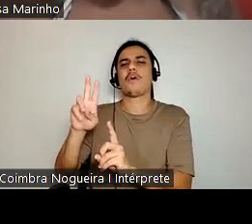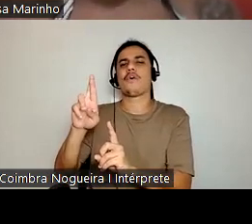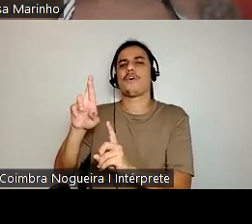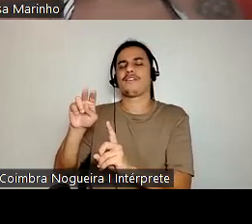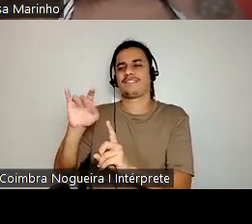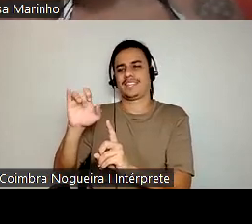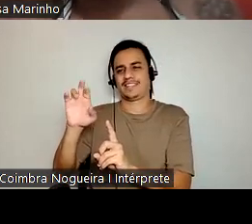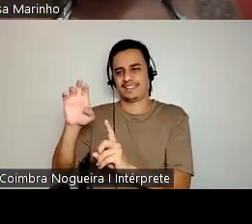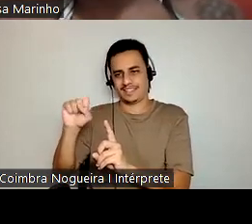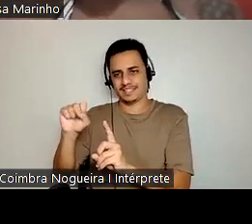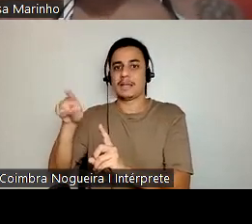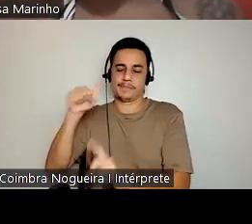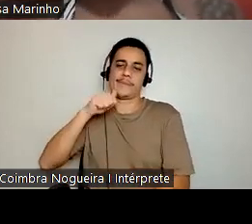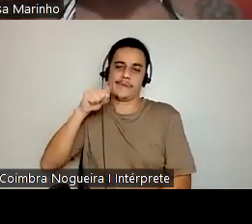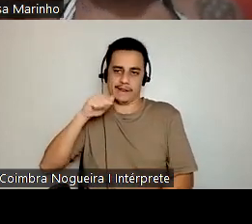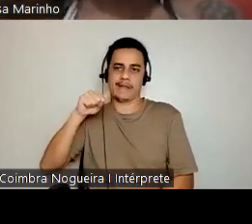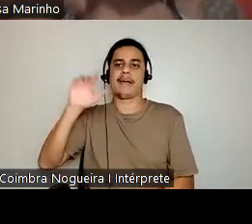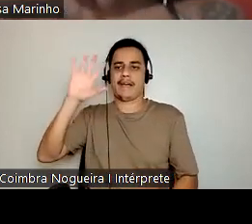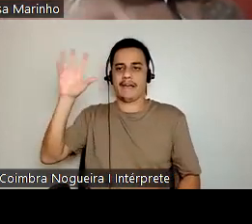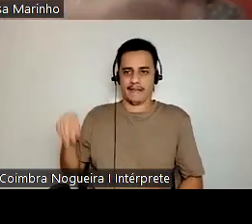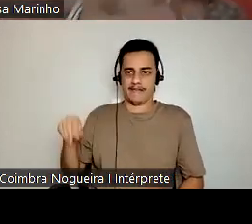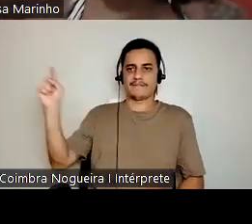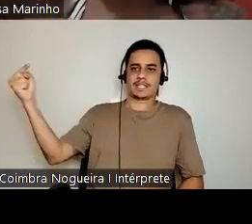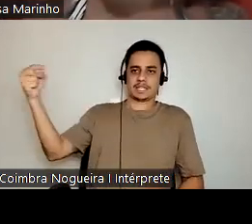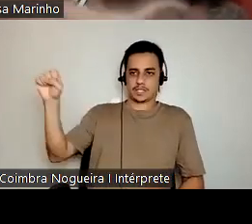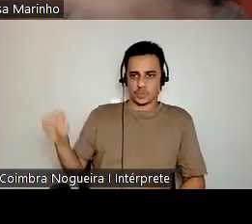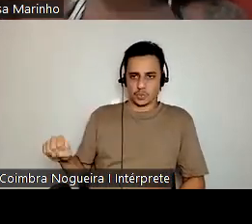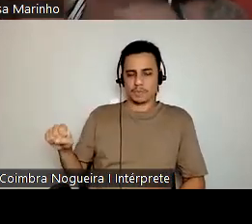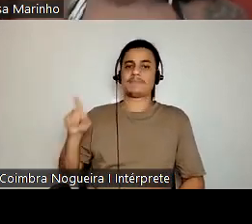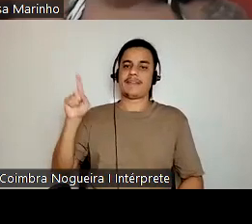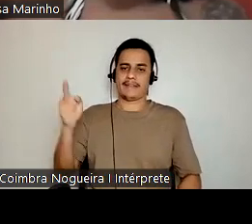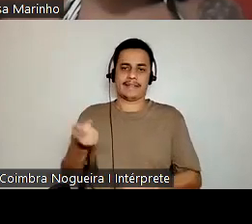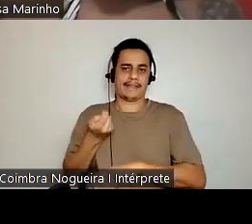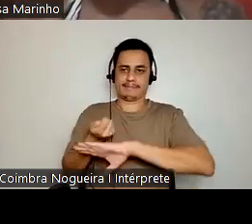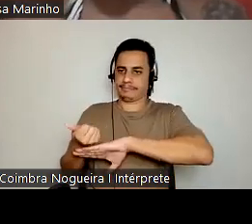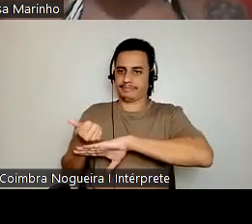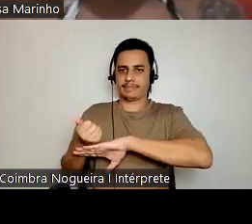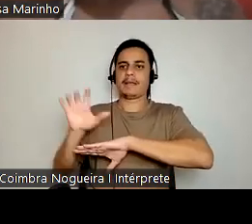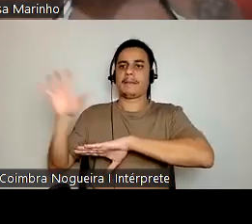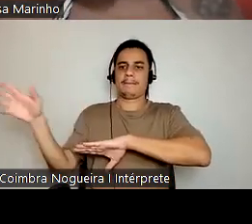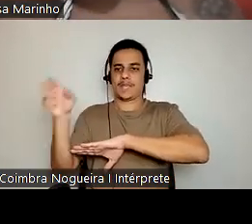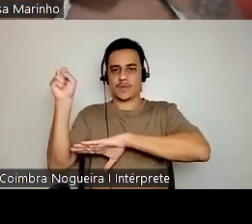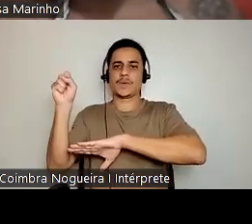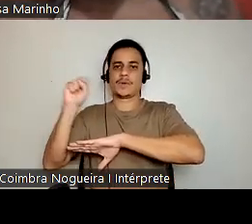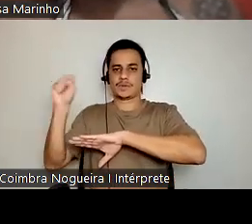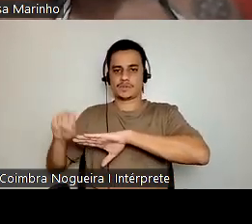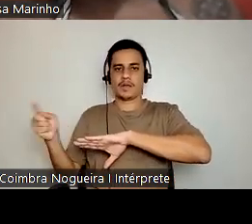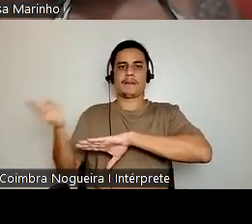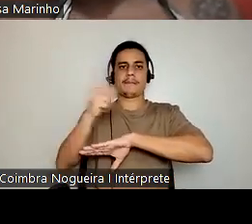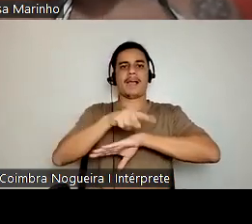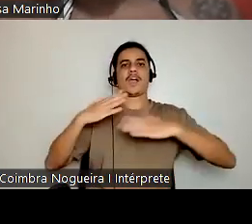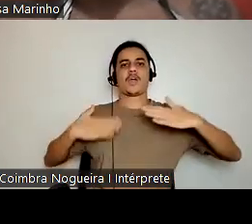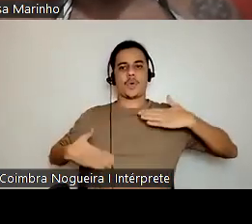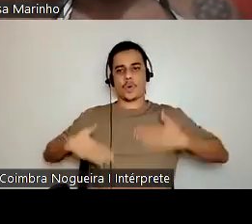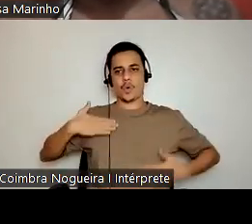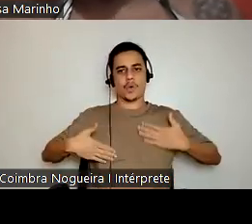mais uma pessoa que foi enganada, saiu da África do Sul para ter seu corpo explorado